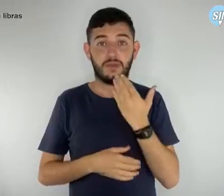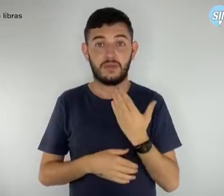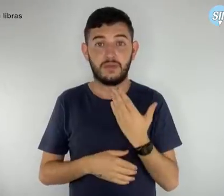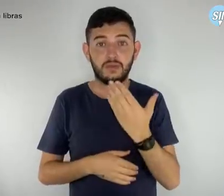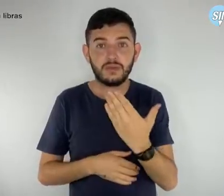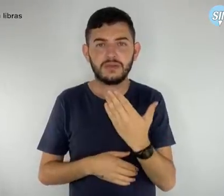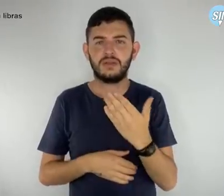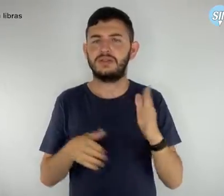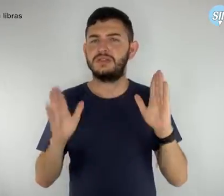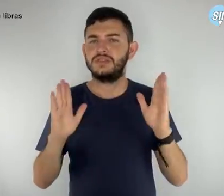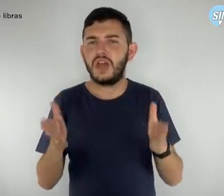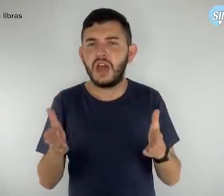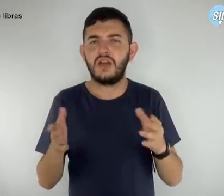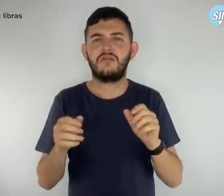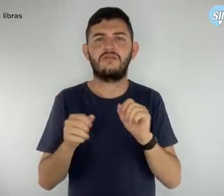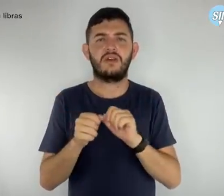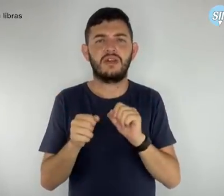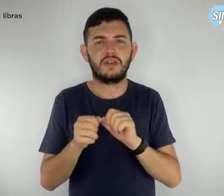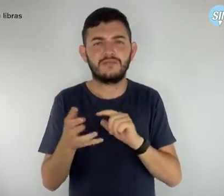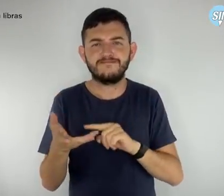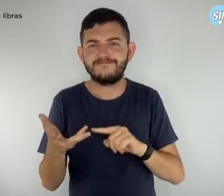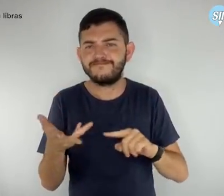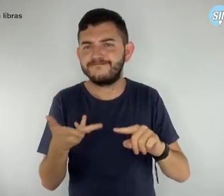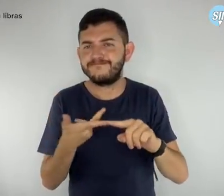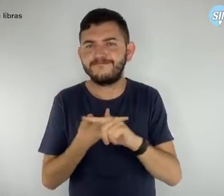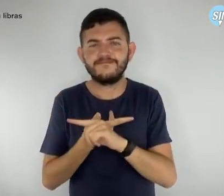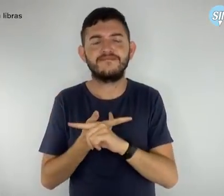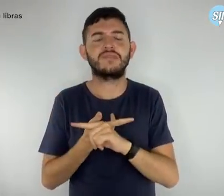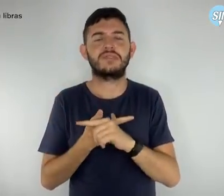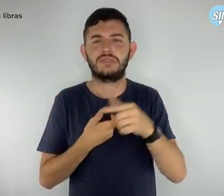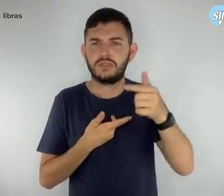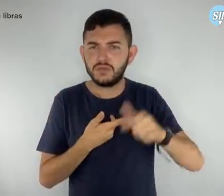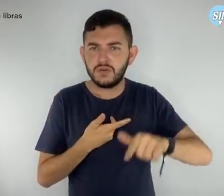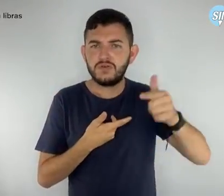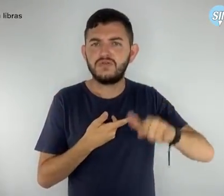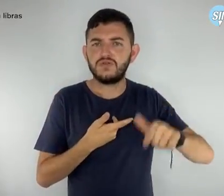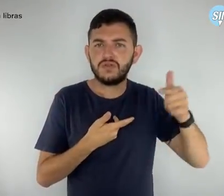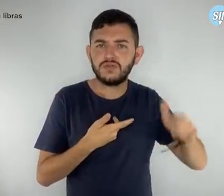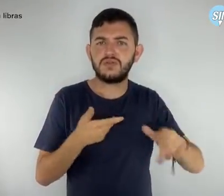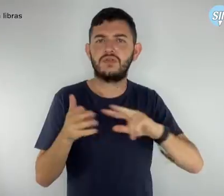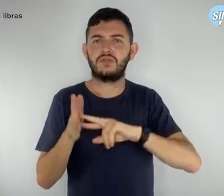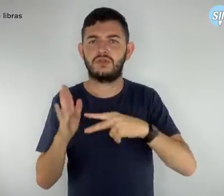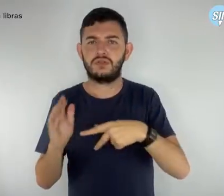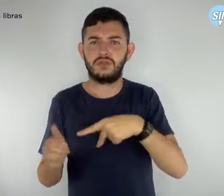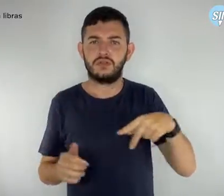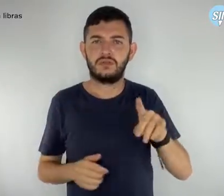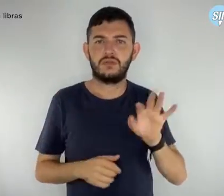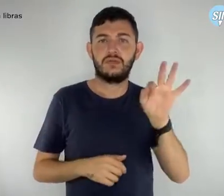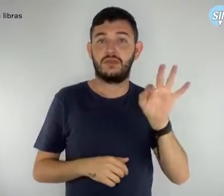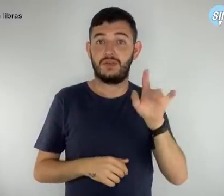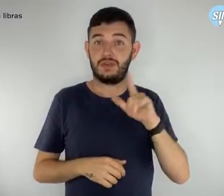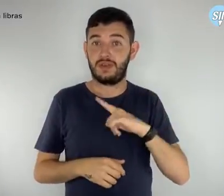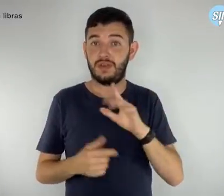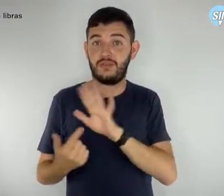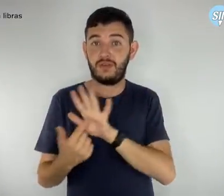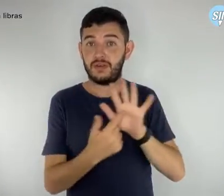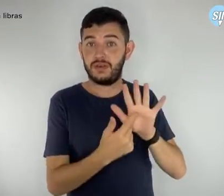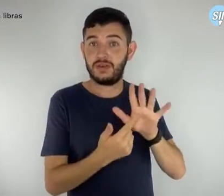A solicitação vem sendo feita reiteradamente pelo sindicato e chegou a ter indicativo de data,